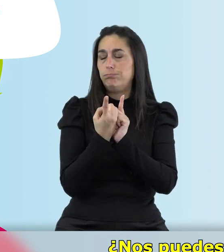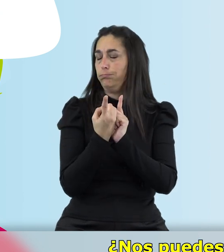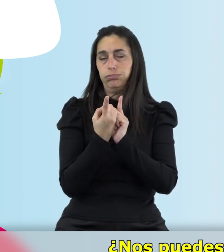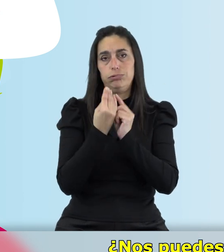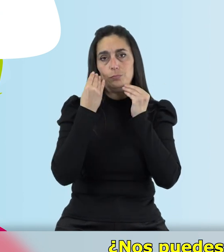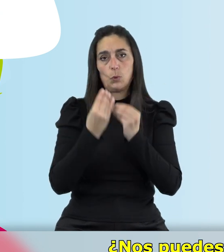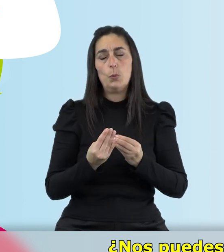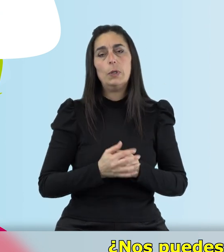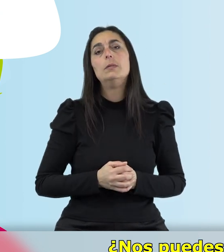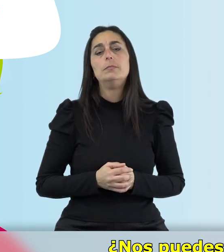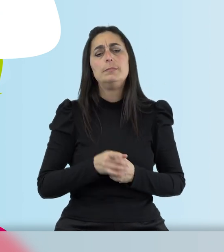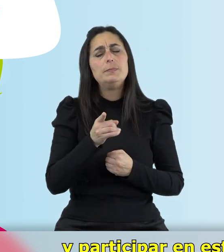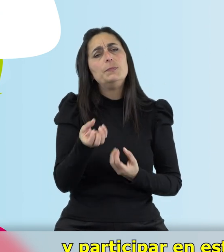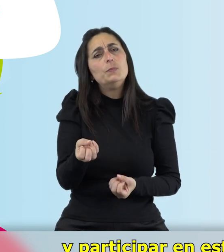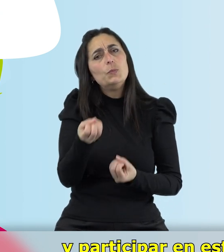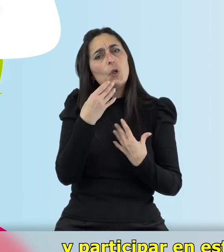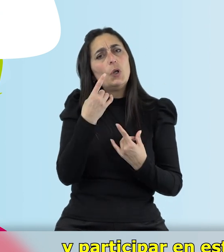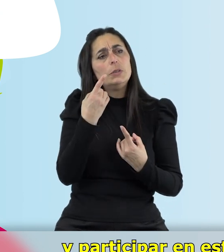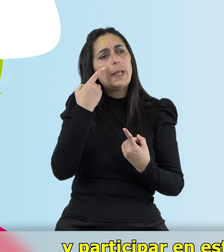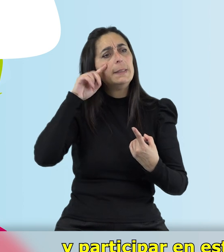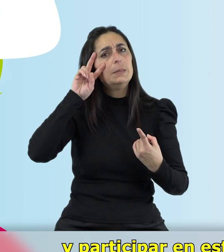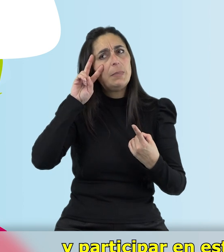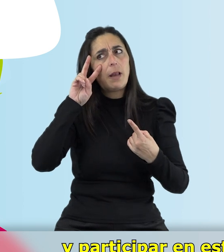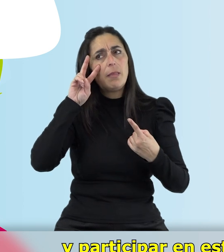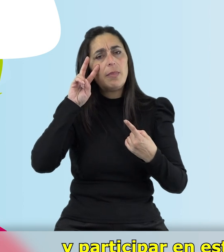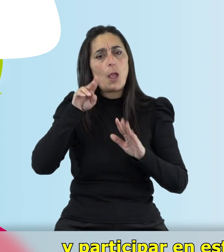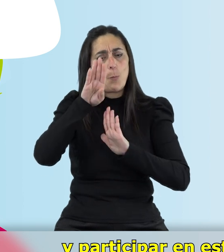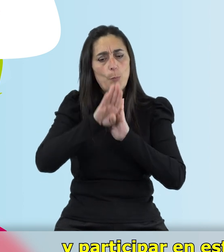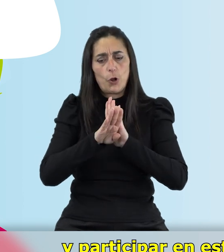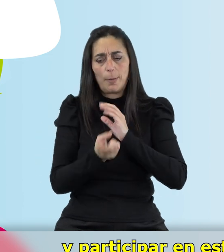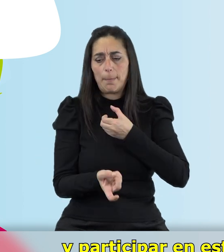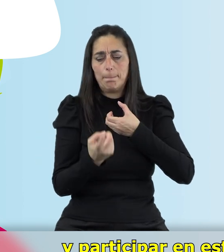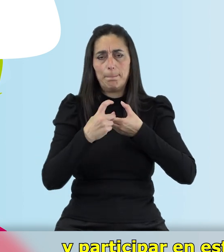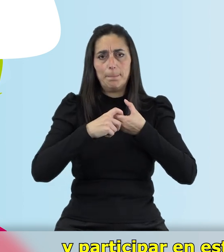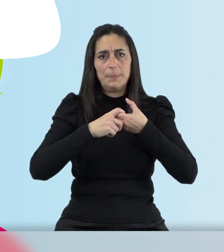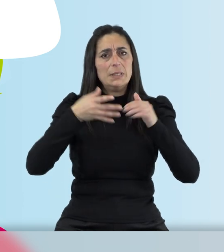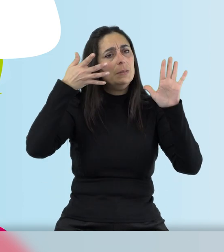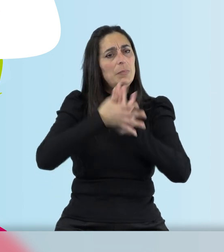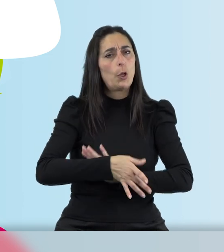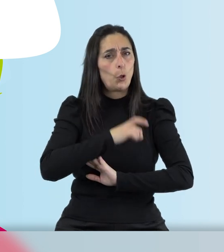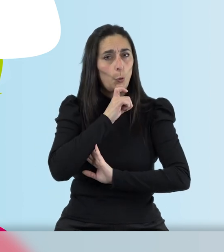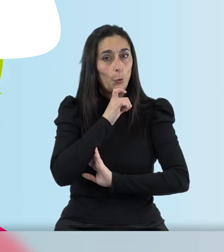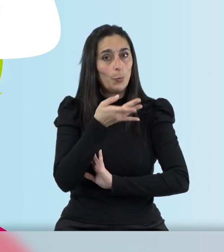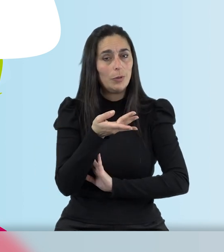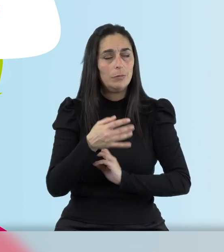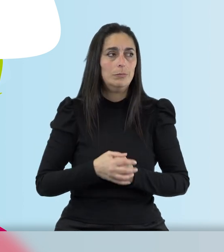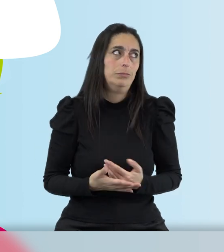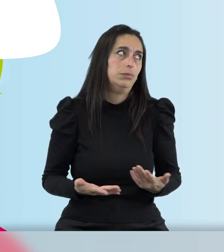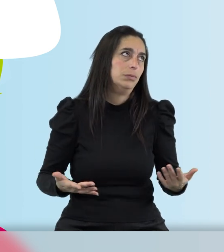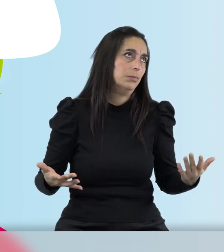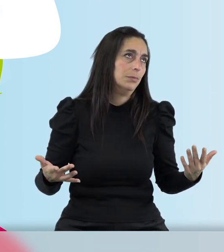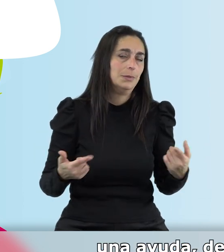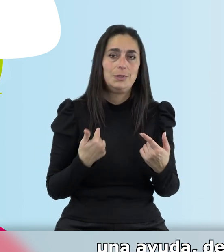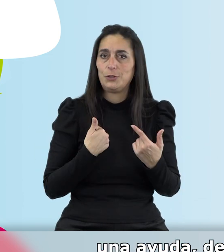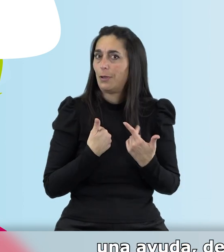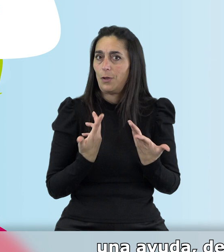contar qué ha supuesto en tu vida conocerla y participar en este programa de la Junta de Castilla y León? Hombre, pues ha sido una